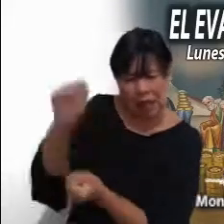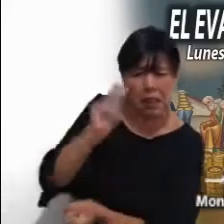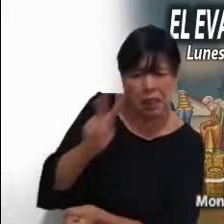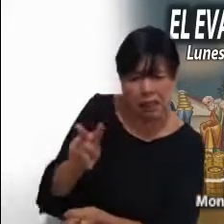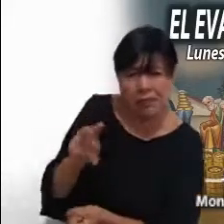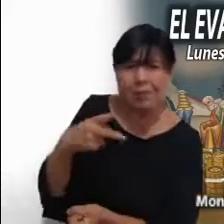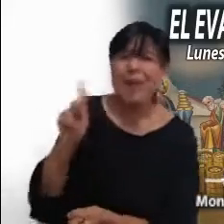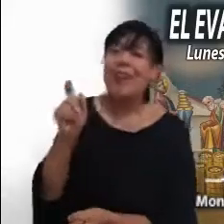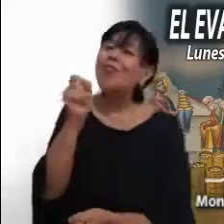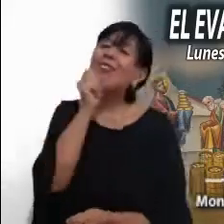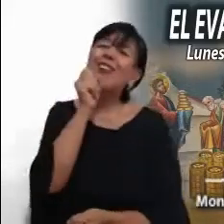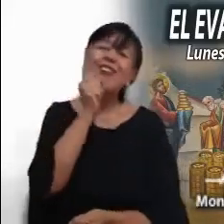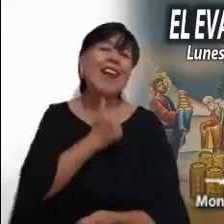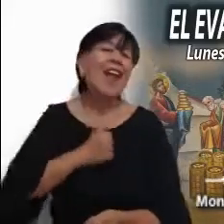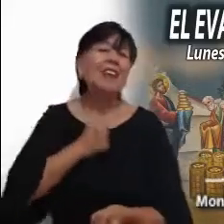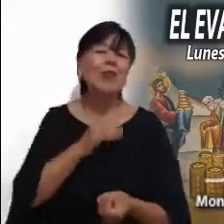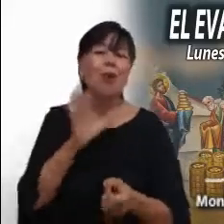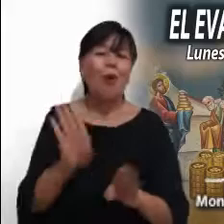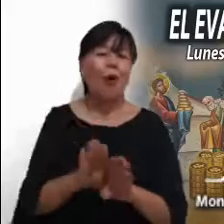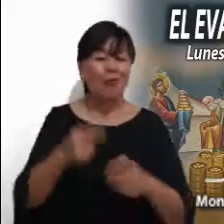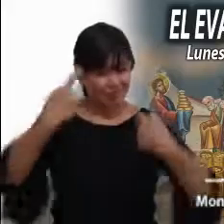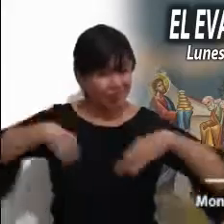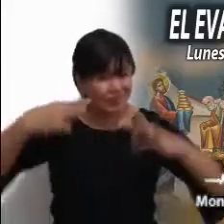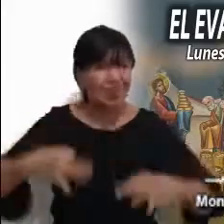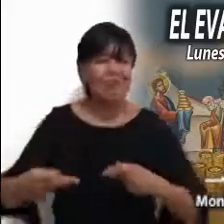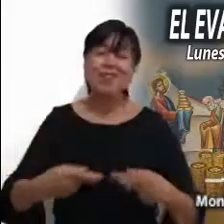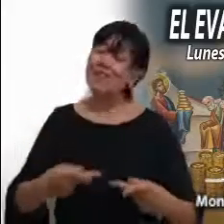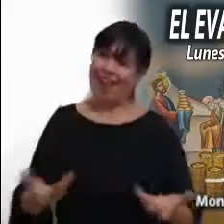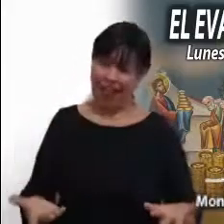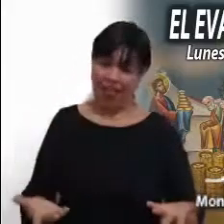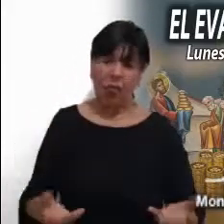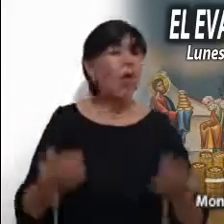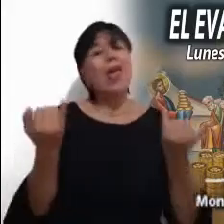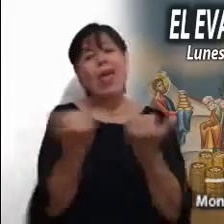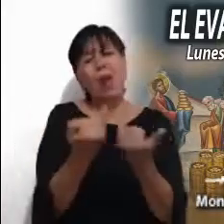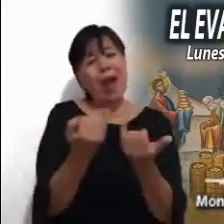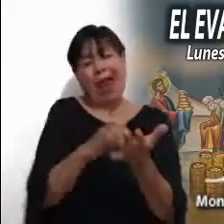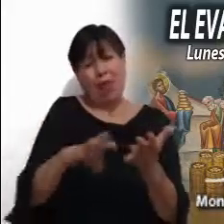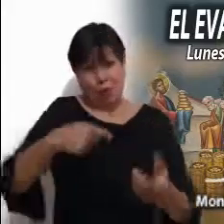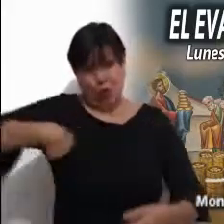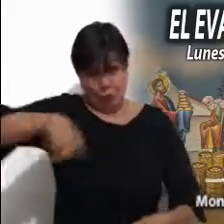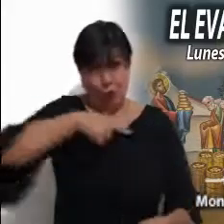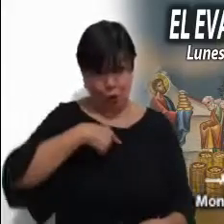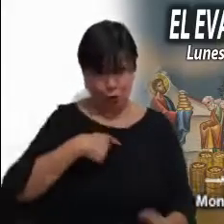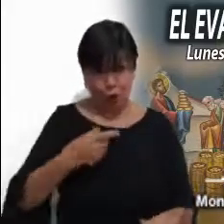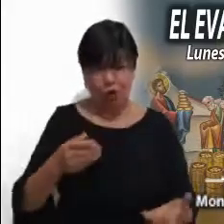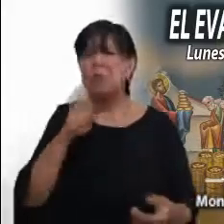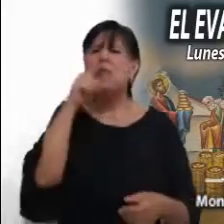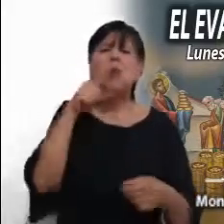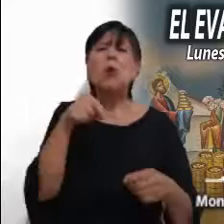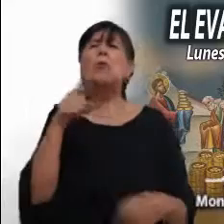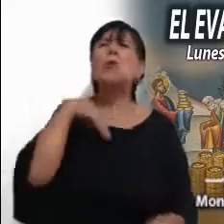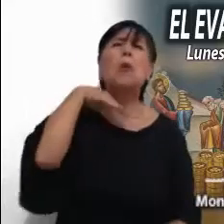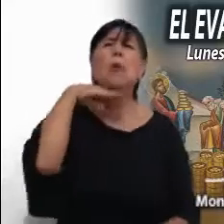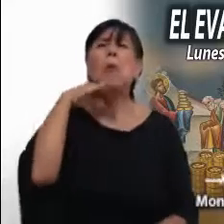aún no están preparados para ir más allá. Algunos de nosotros ni siquiera somos capaces de